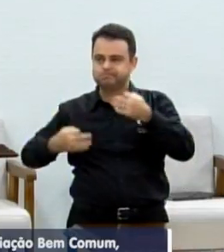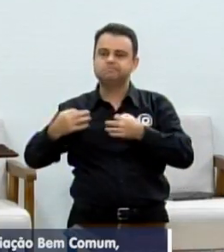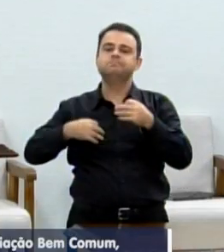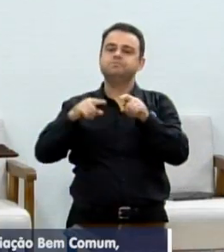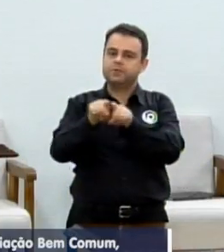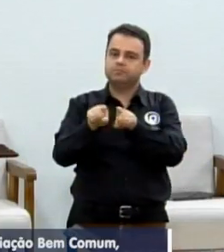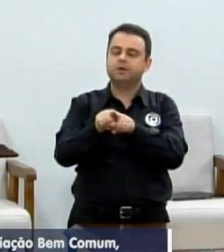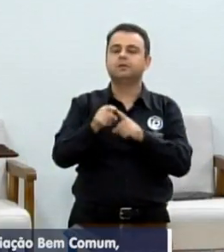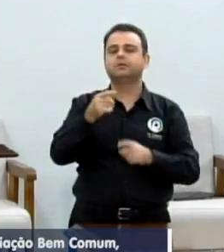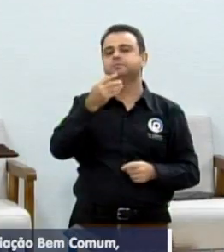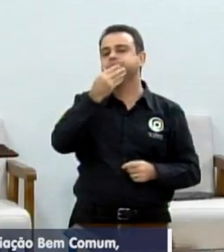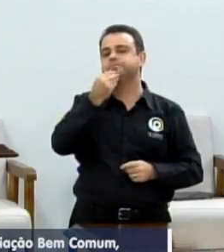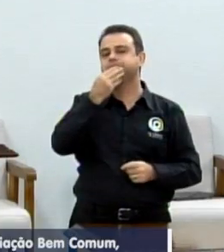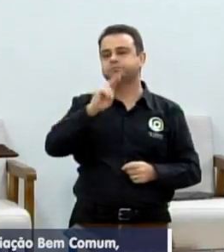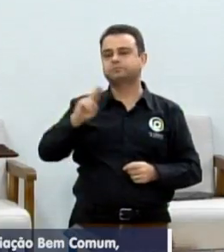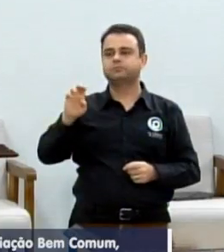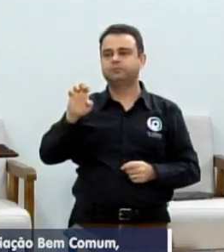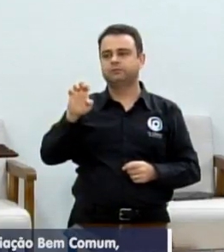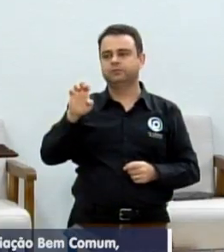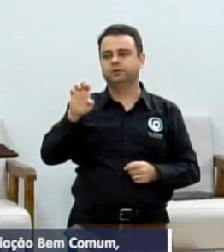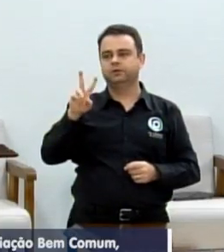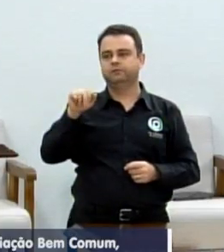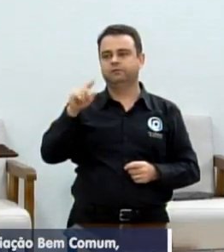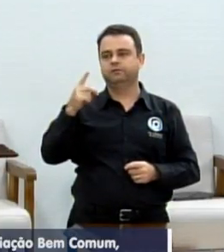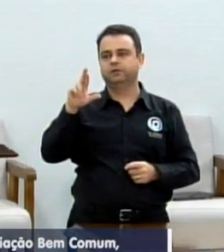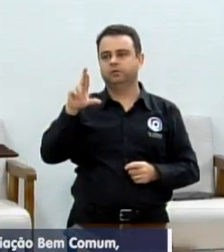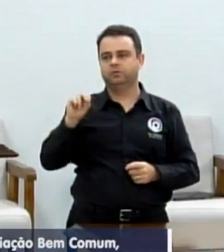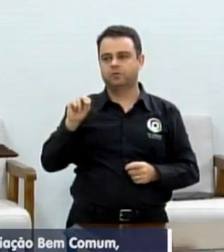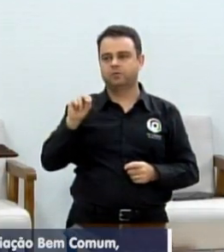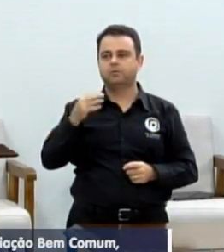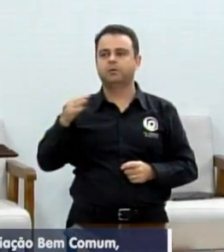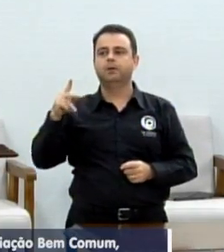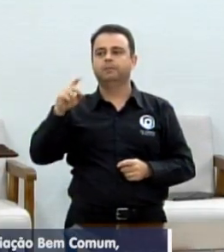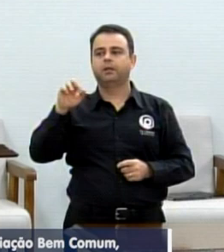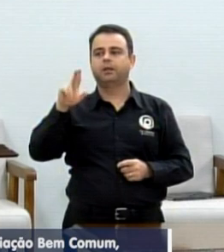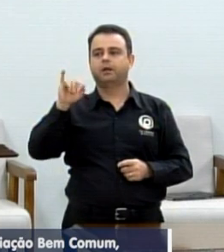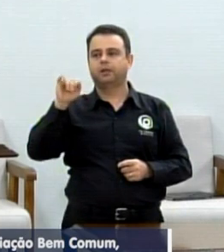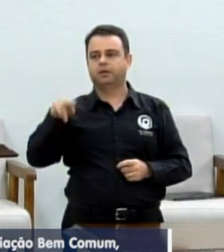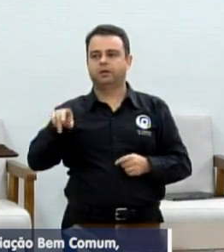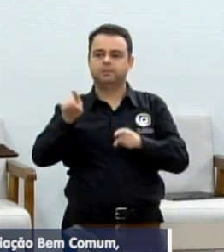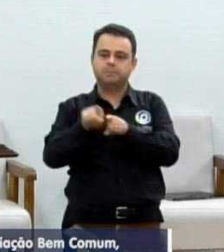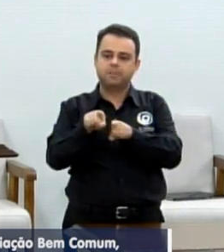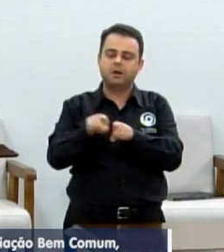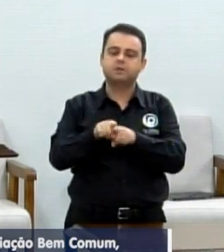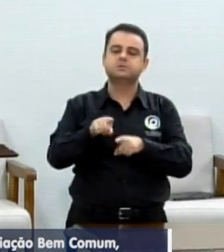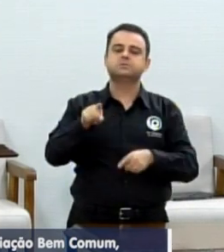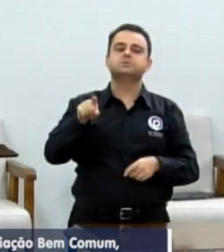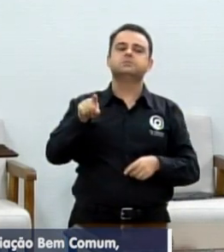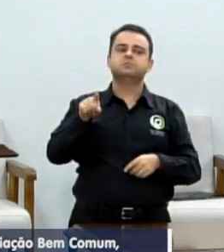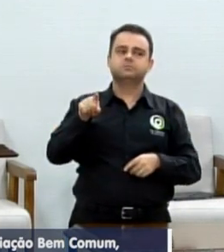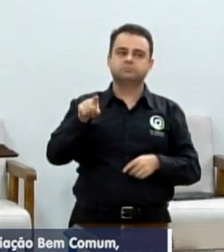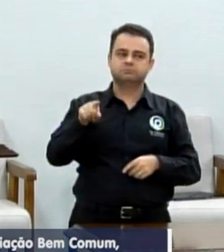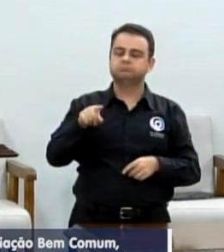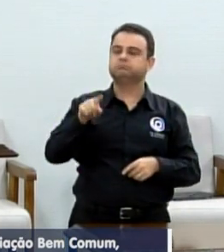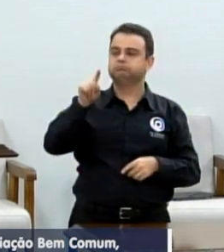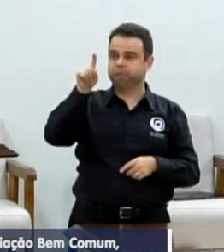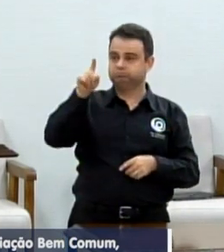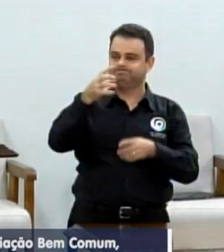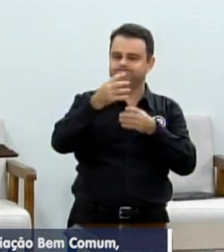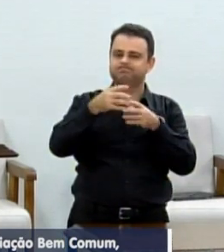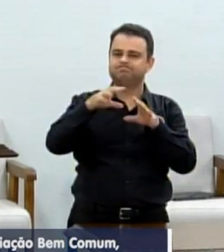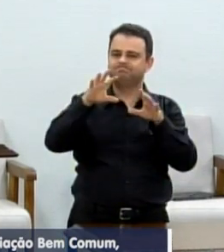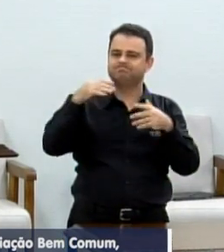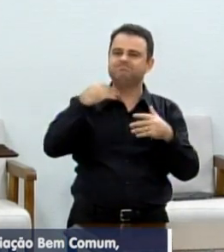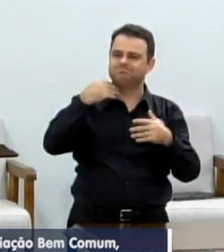doutor Evandro Pelarim, doutor André, no Ministério Público da Infância e Juventude. E iniciou-se um